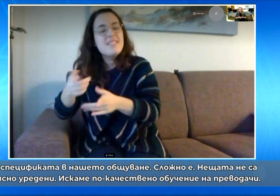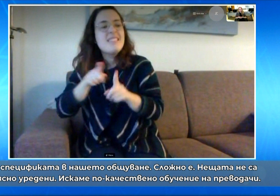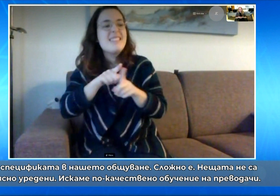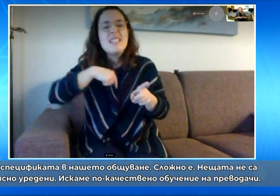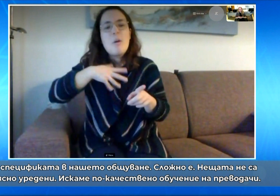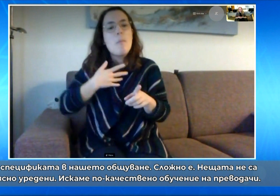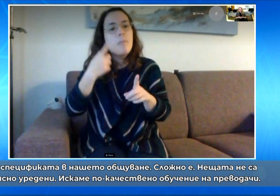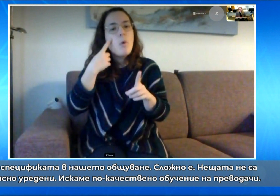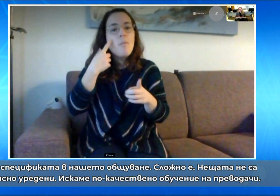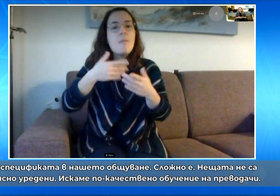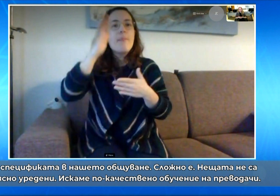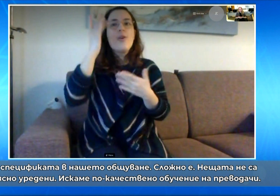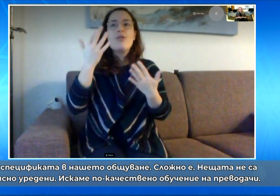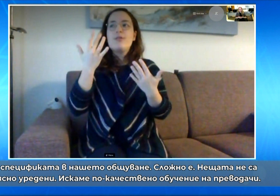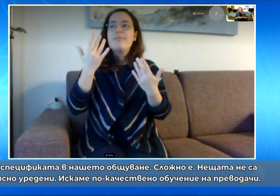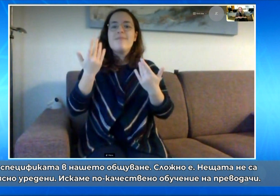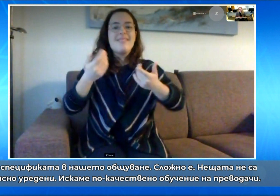Ние искаме по-качествено обучени преводачи.